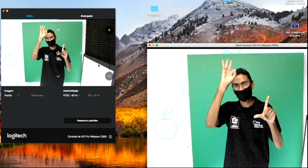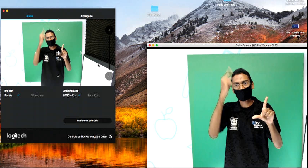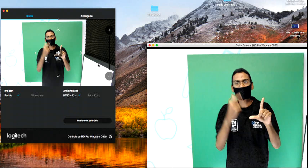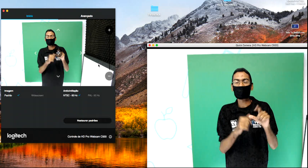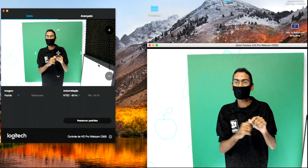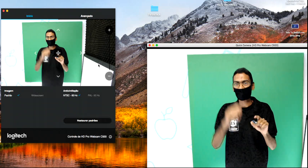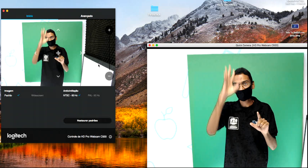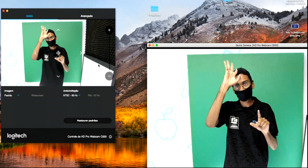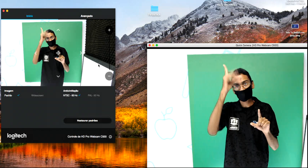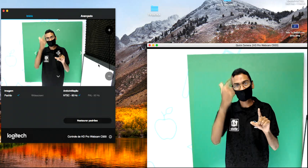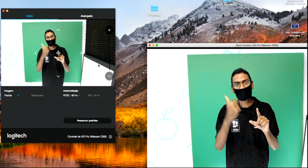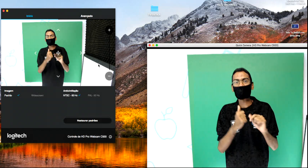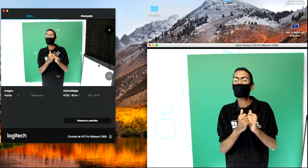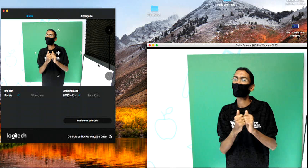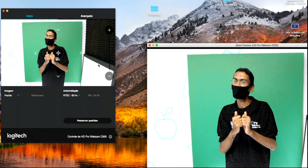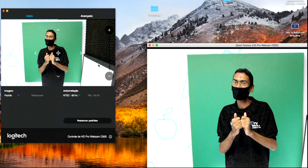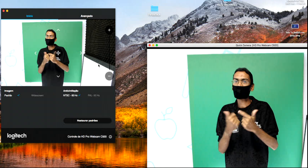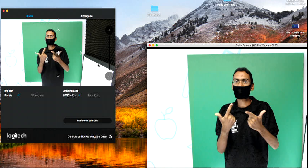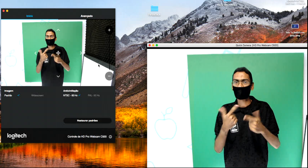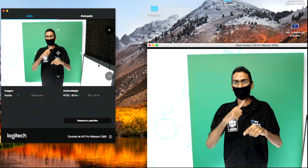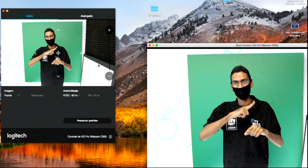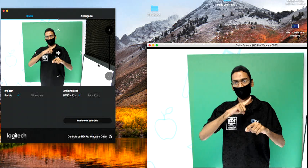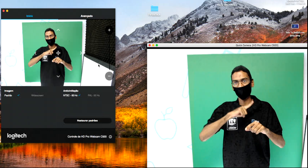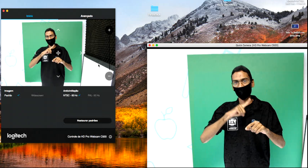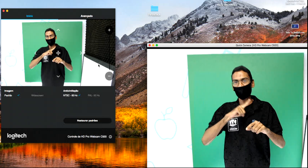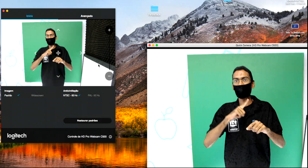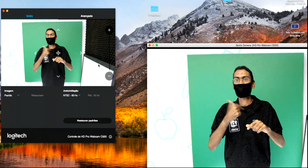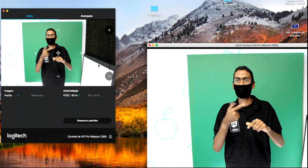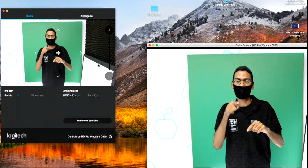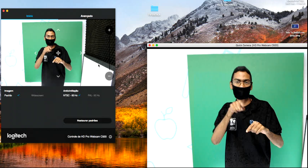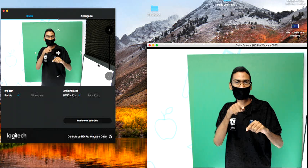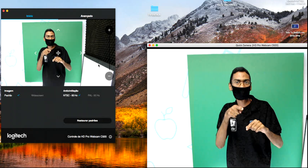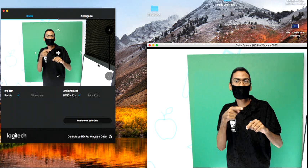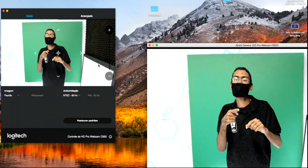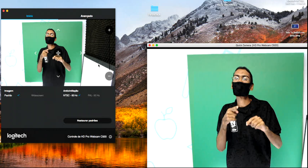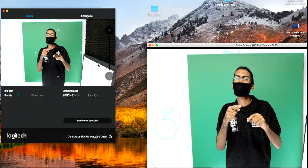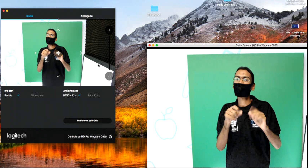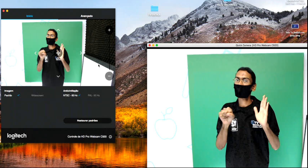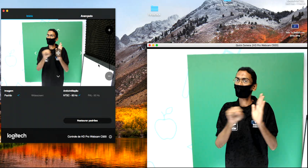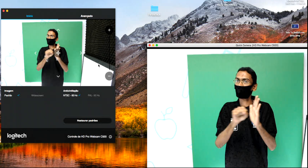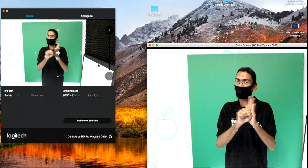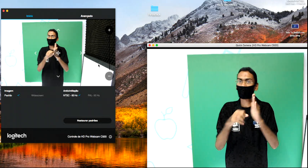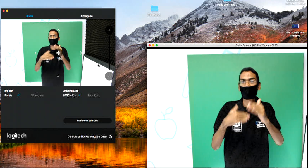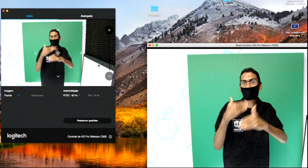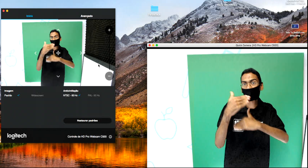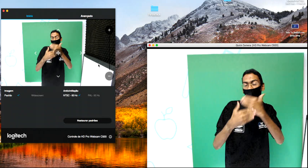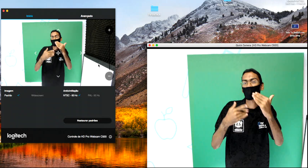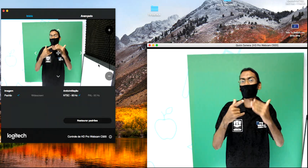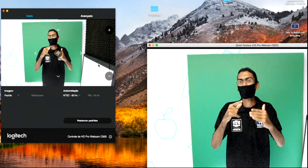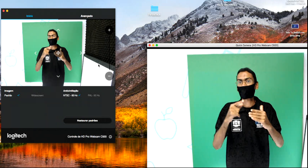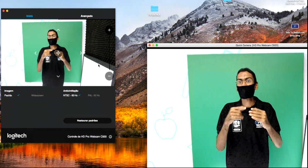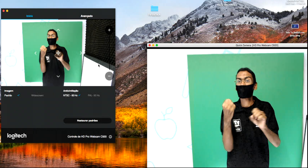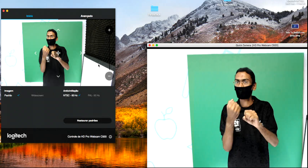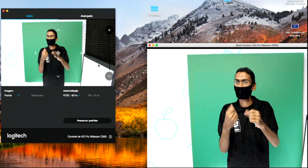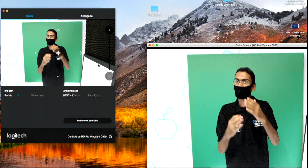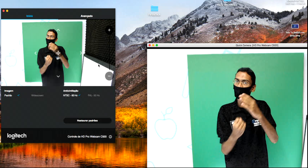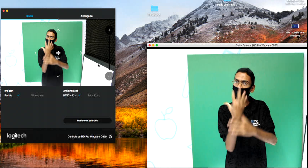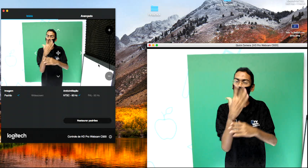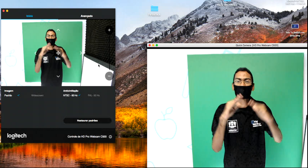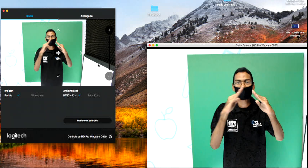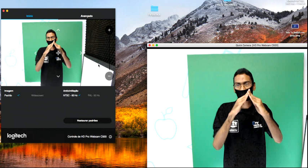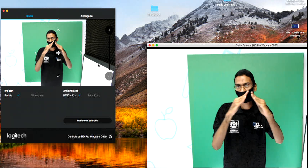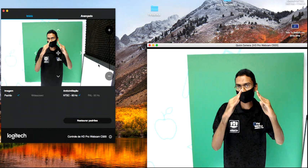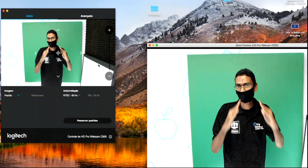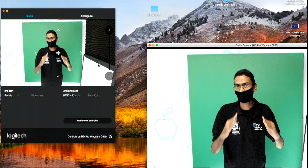civilizações clássicas que existiram na Antiguidade. E do outro lado, as pirâmides. E a Esfinge, no Vale de Gizé,